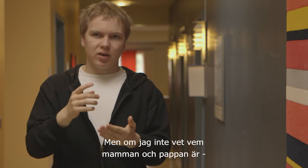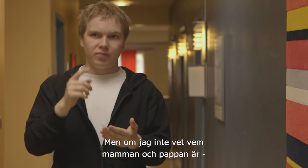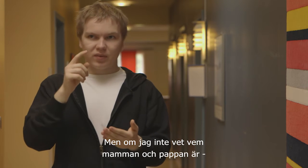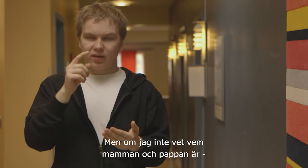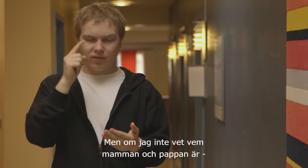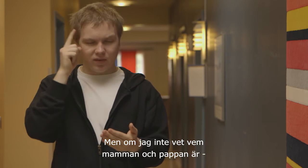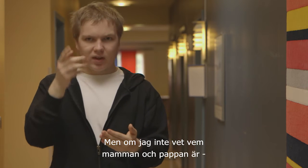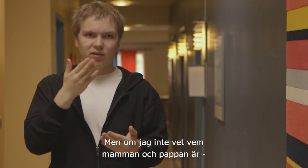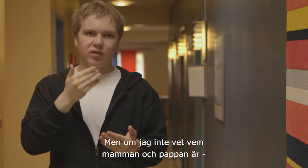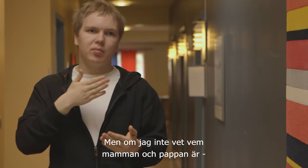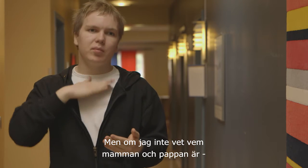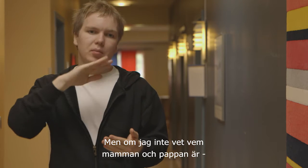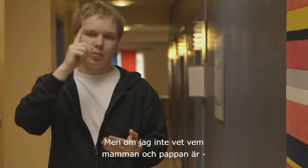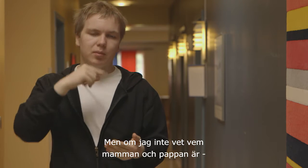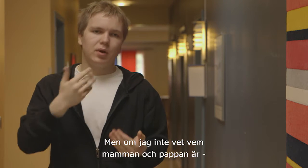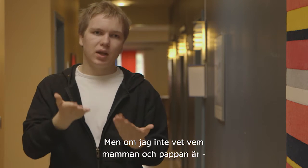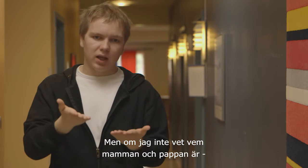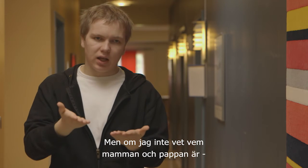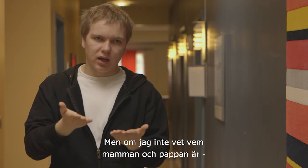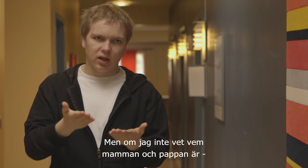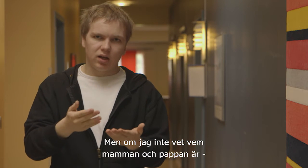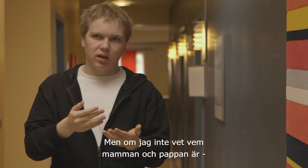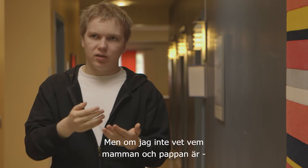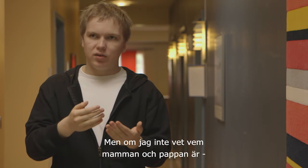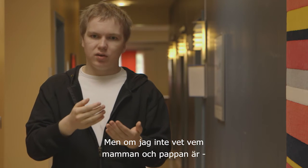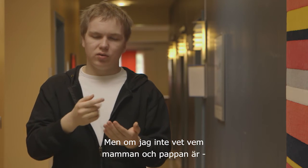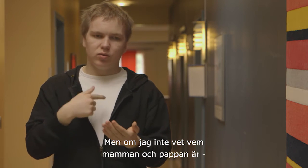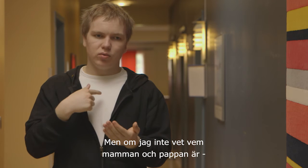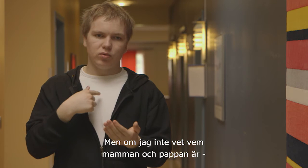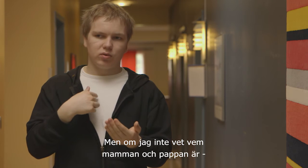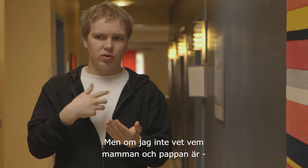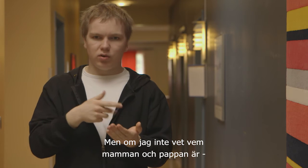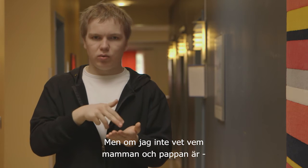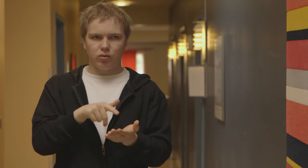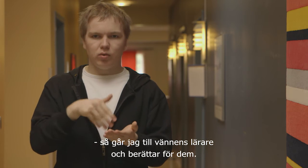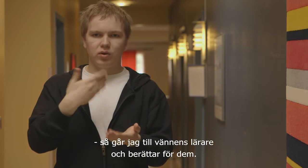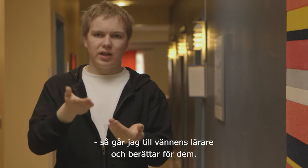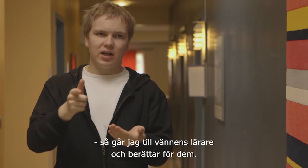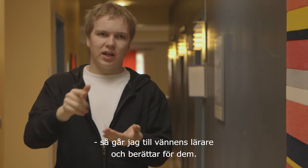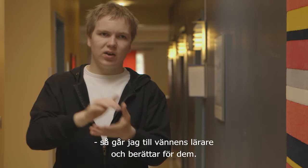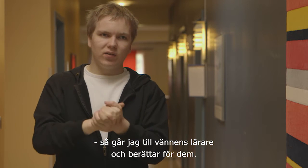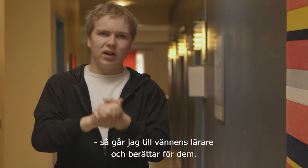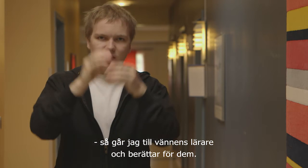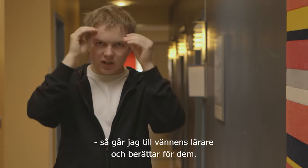Men om jag inte vet vem mamman och pappan är, så går jag till vännens lärare